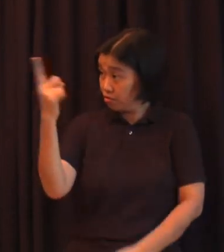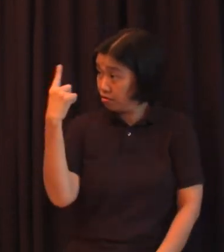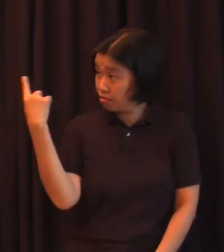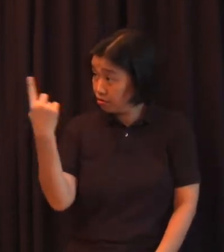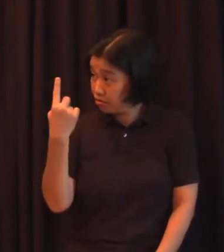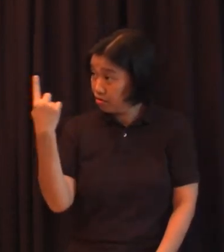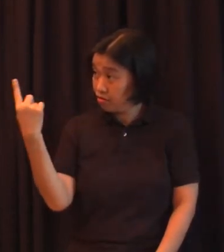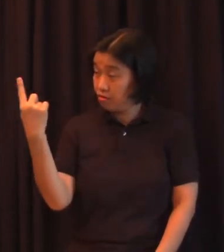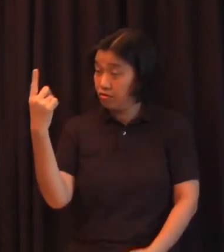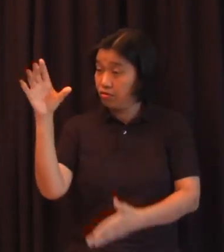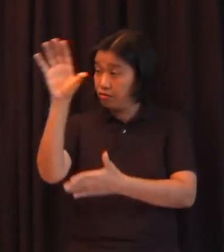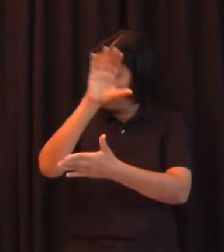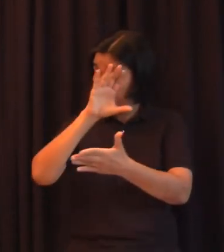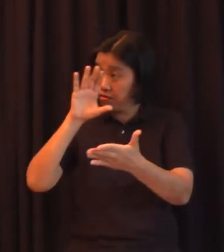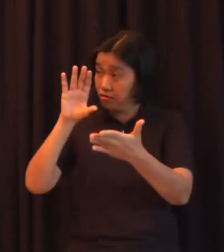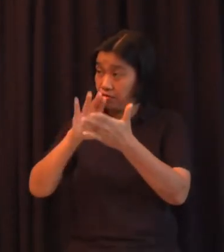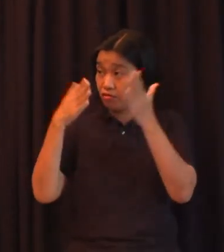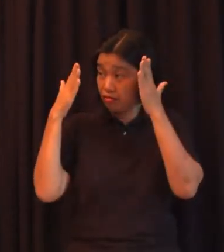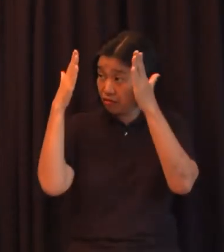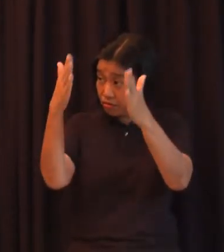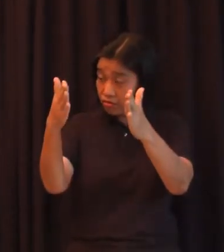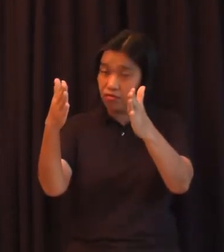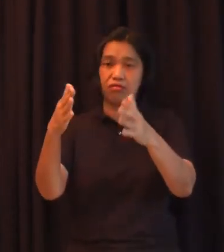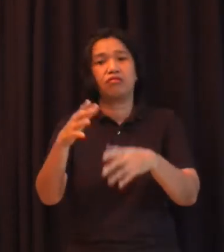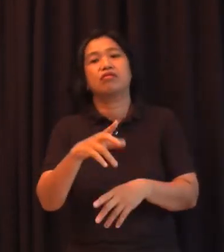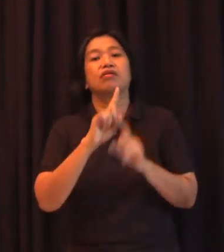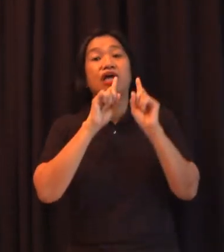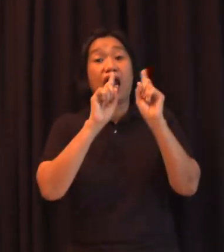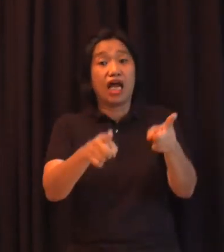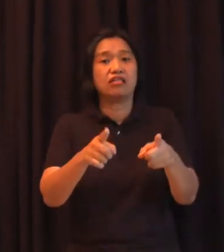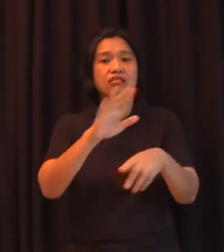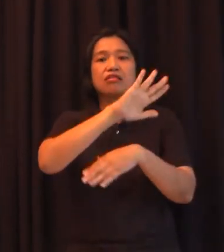all sectors nga sana ay